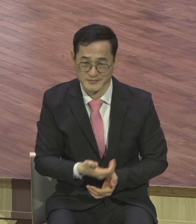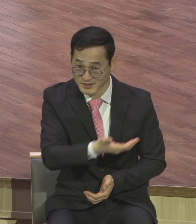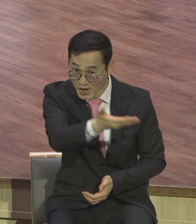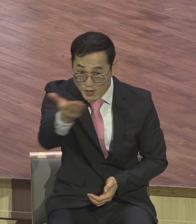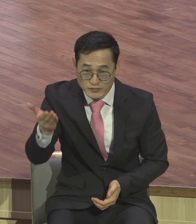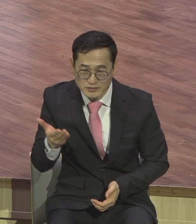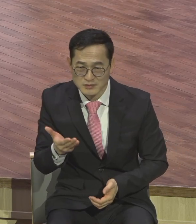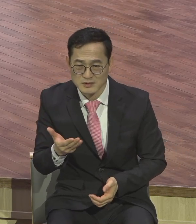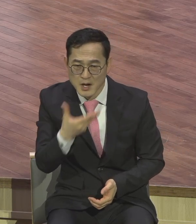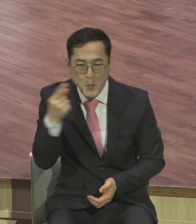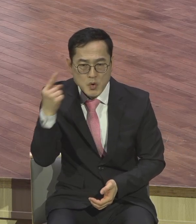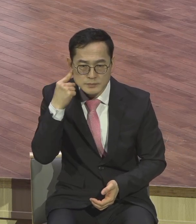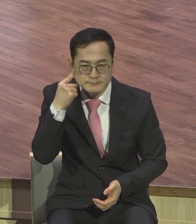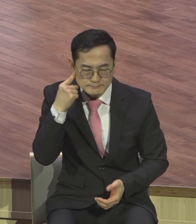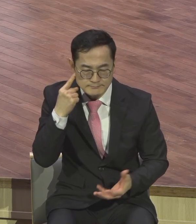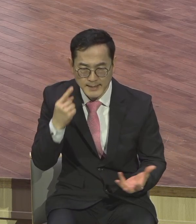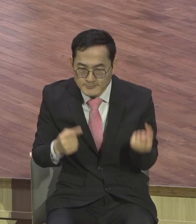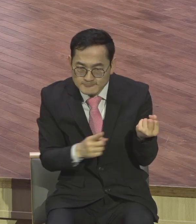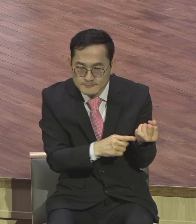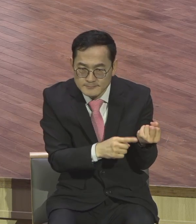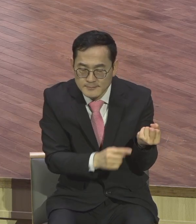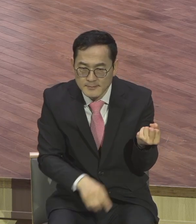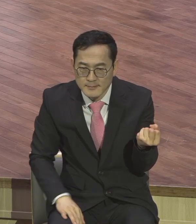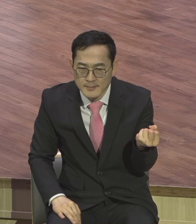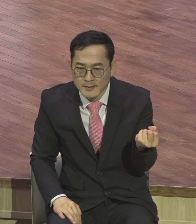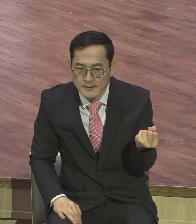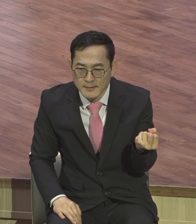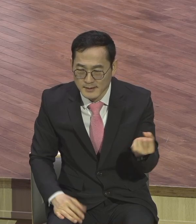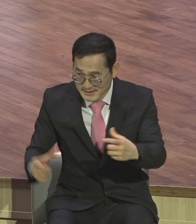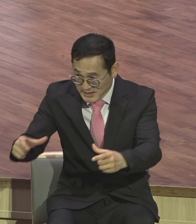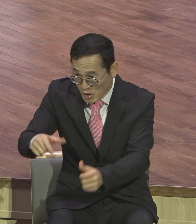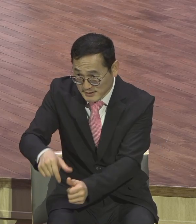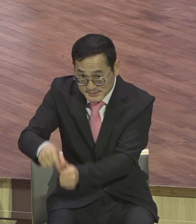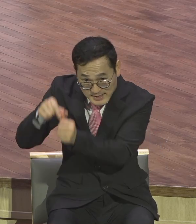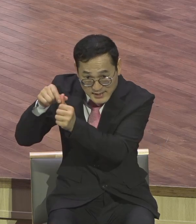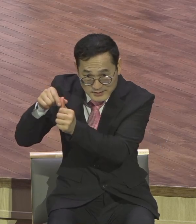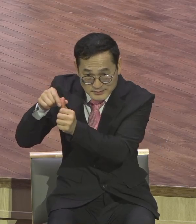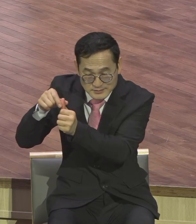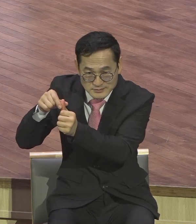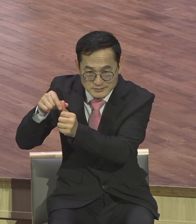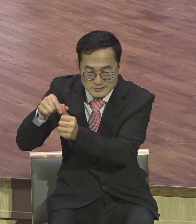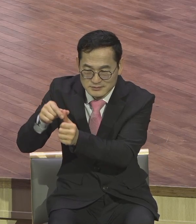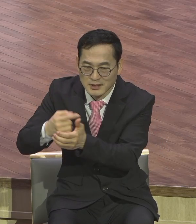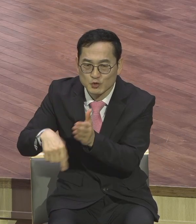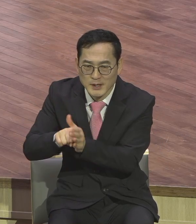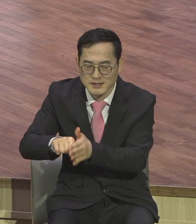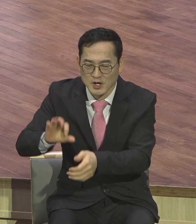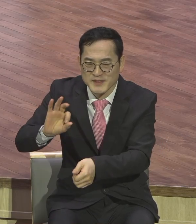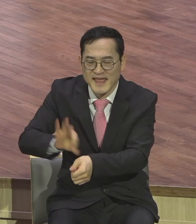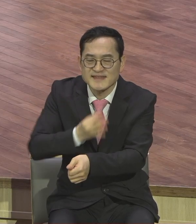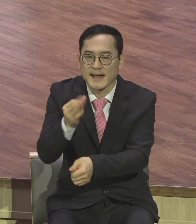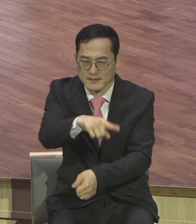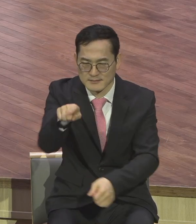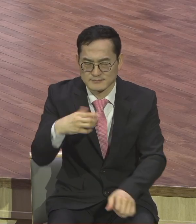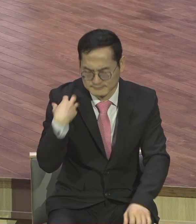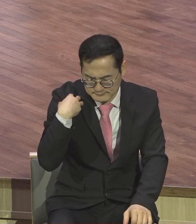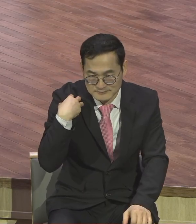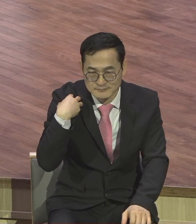지역을 살려낼 수 있는 사령관이라니까 우리 중자시대 왜 중자를 많이 세웠냐 왜 장로 권사 안수사를 많이 세웠냐